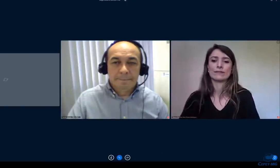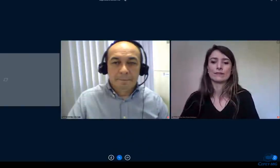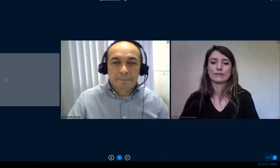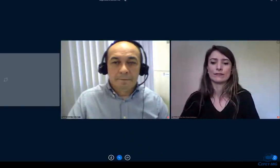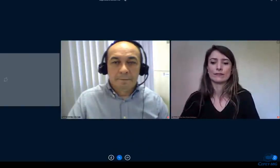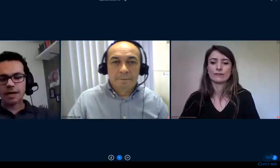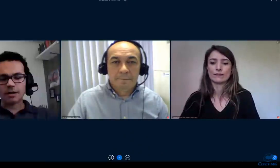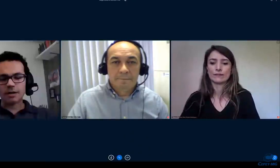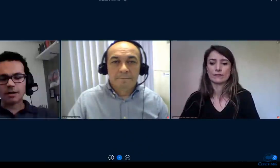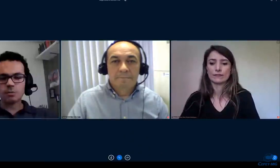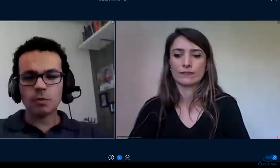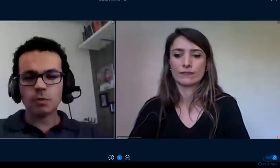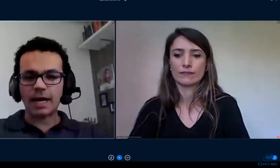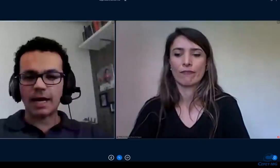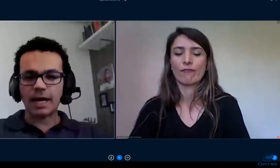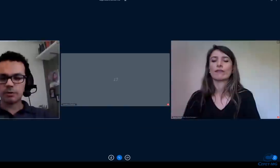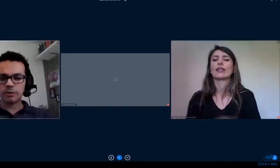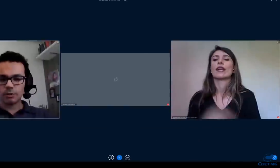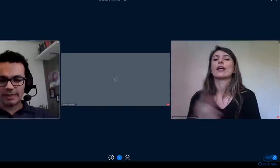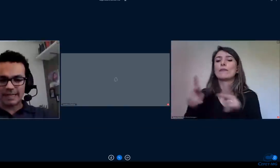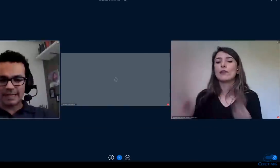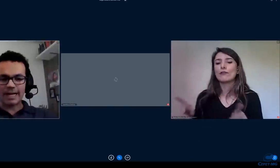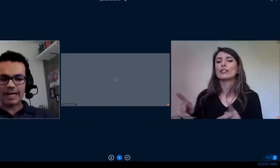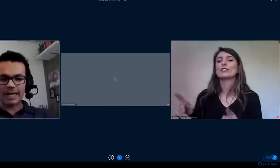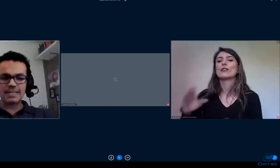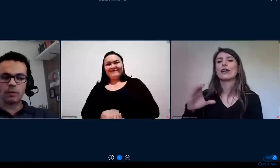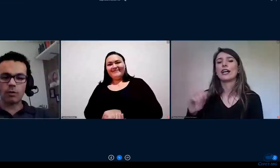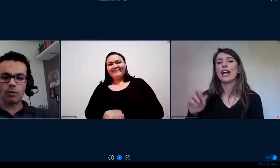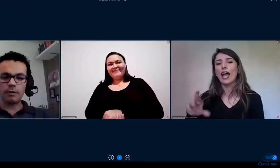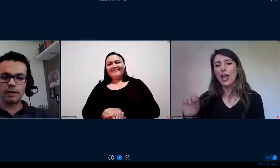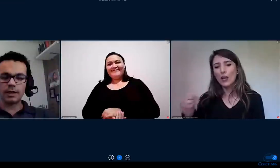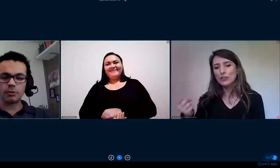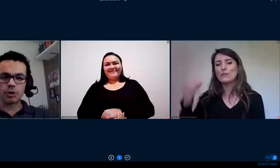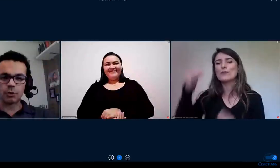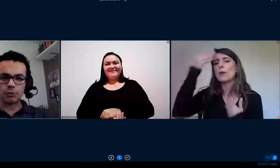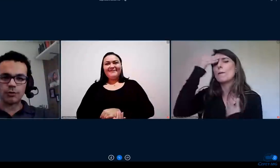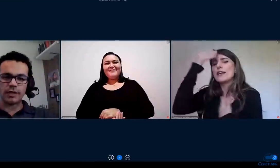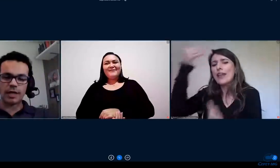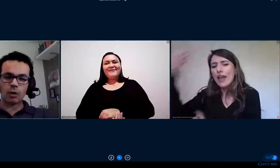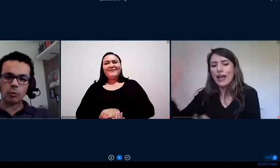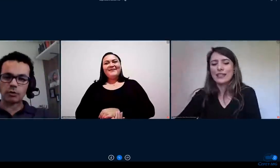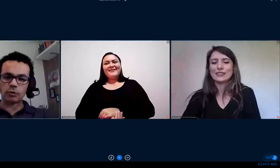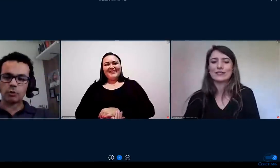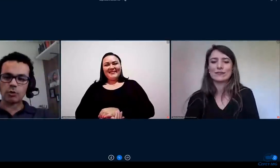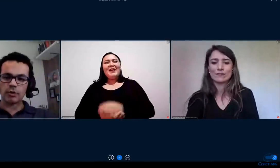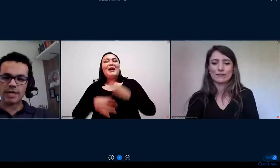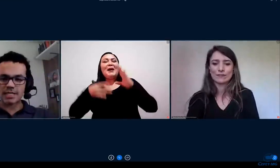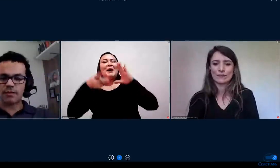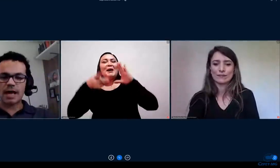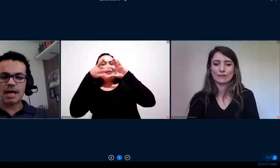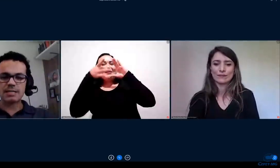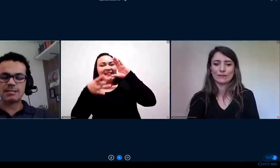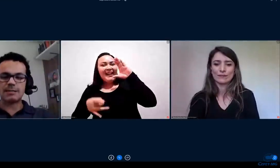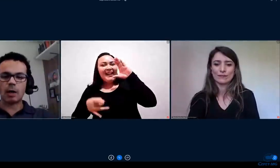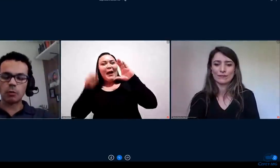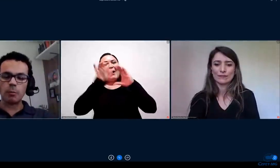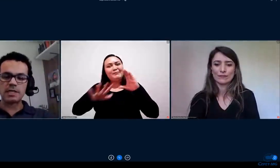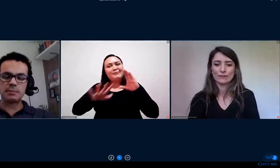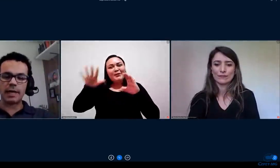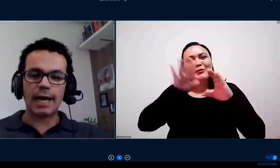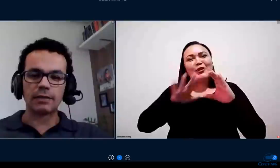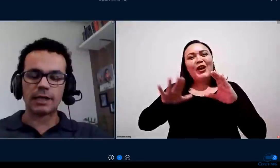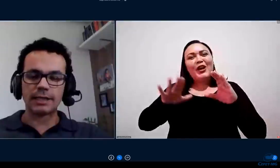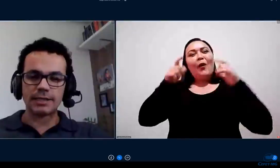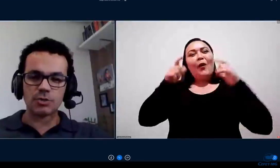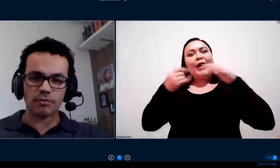professor Carlos muitíssimo obrigado por detalhar esse panorama do Instituto Federal do Mato Grosso e as fases e tal muito